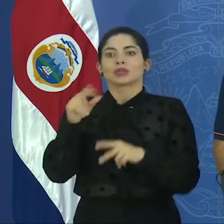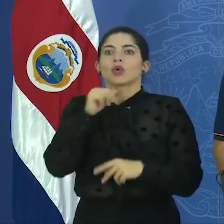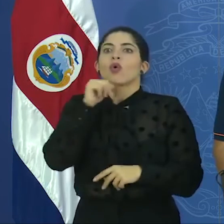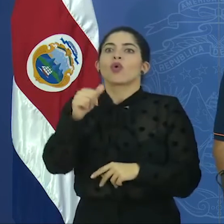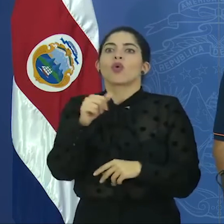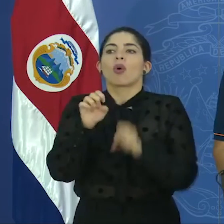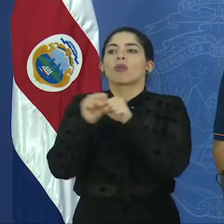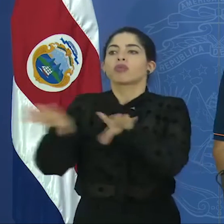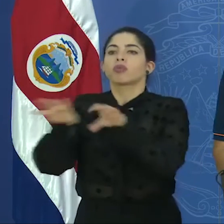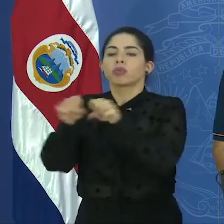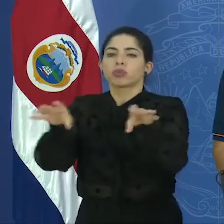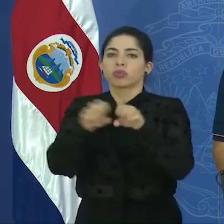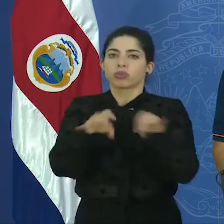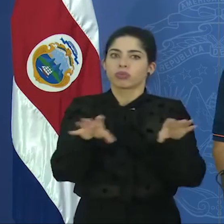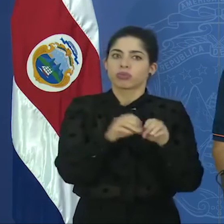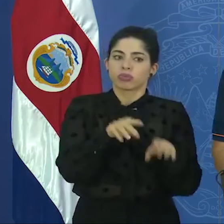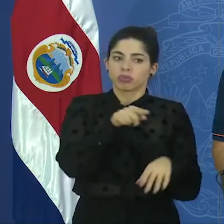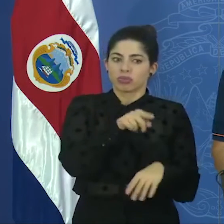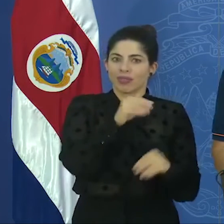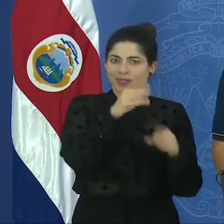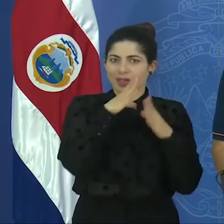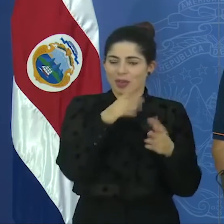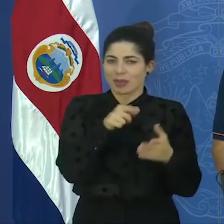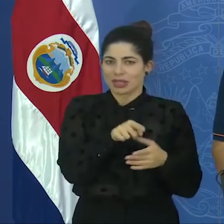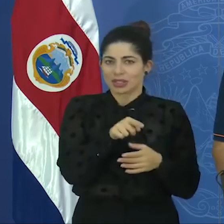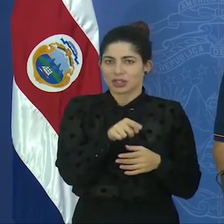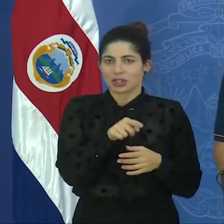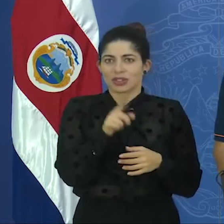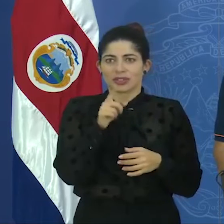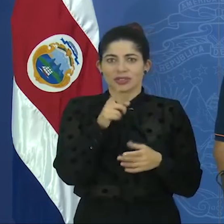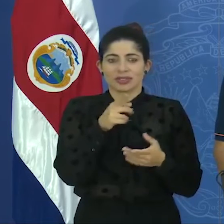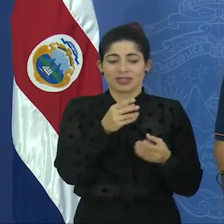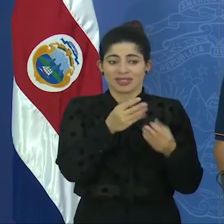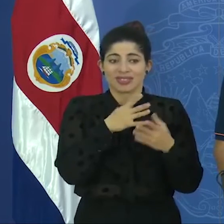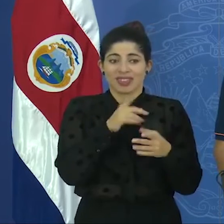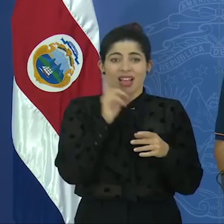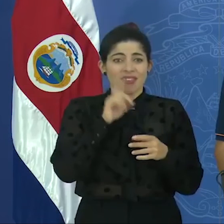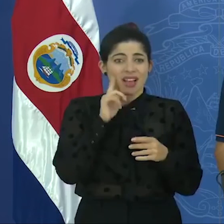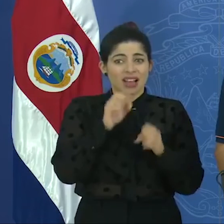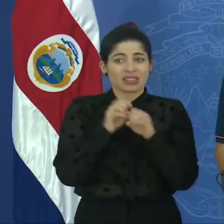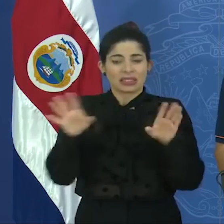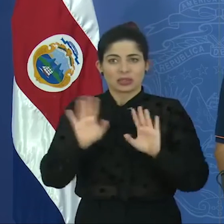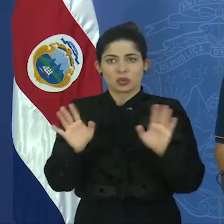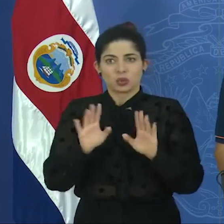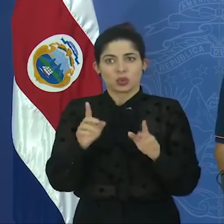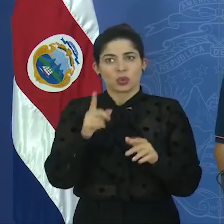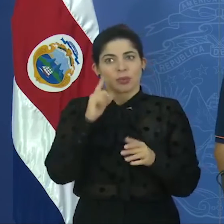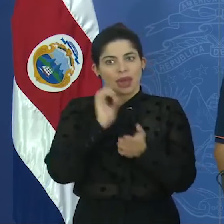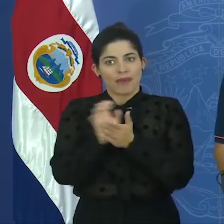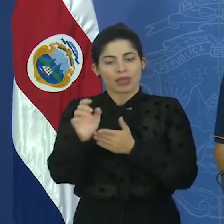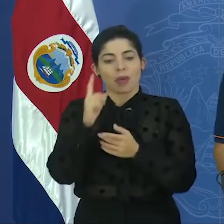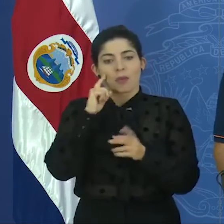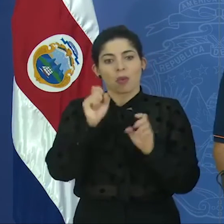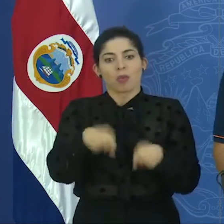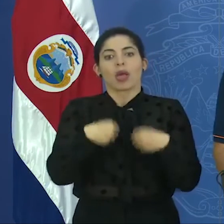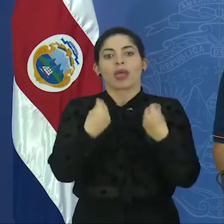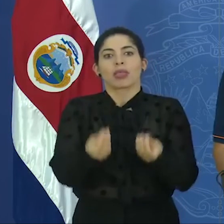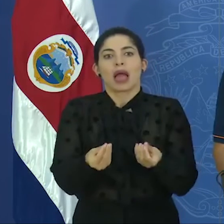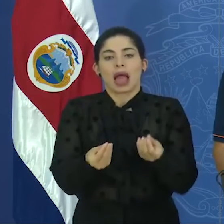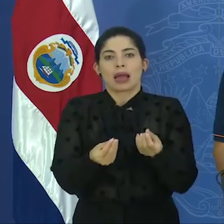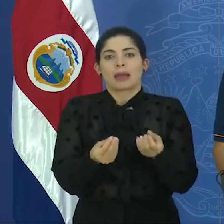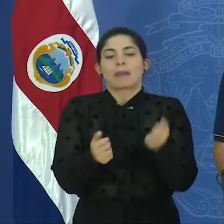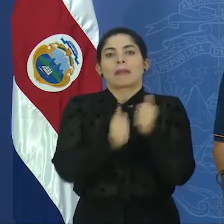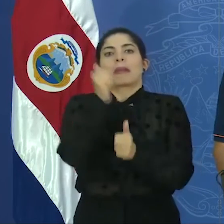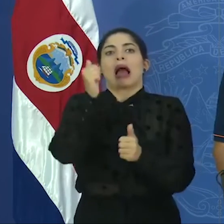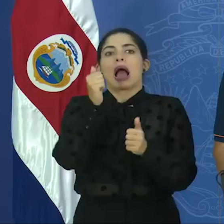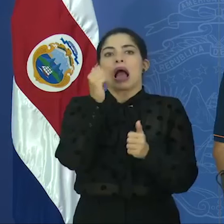replique estos datos, estas informaciones infundadas, porque realmente lo que vamos a causar es una mayor